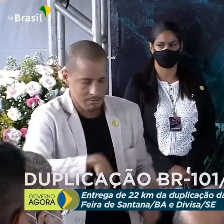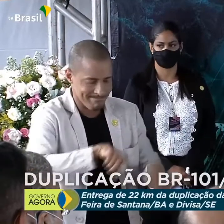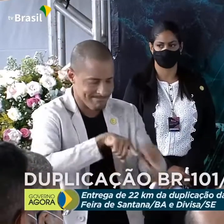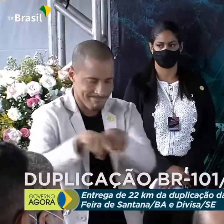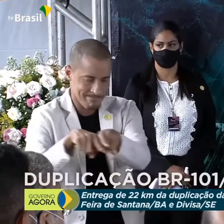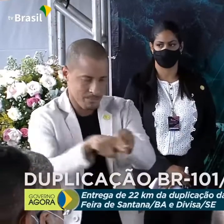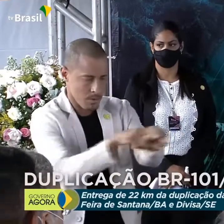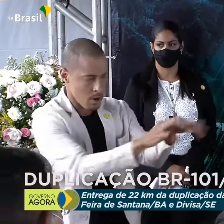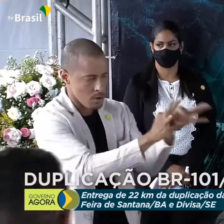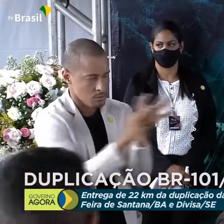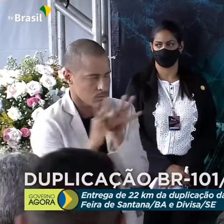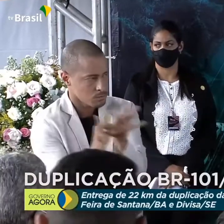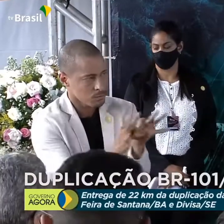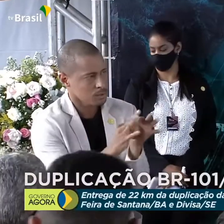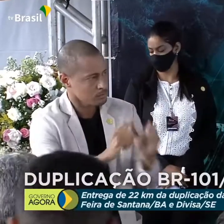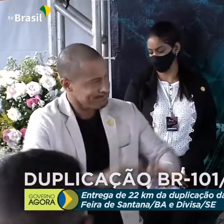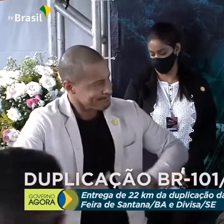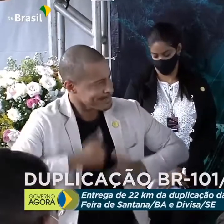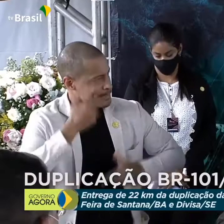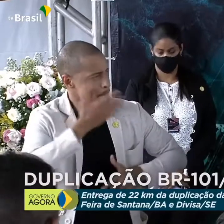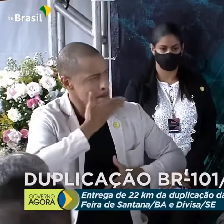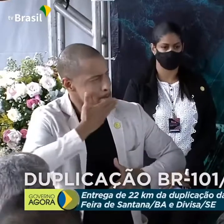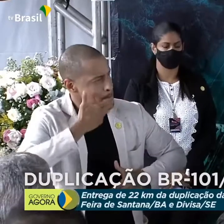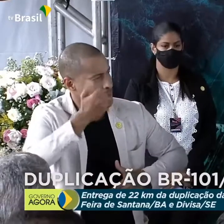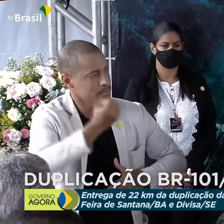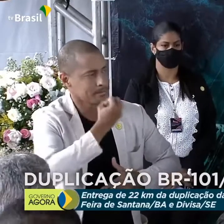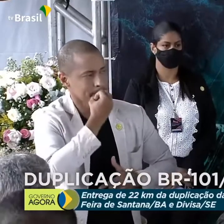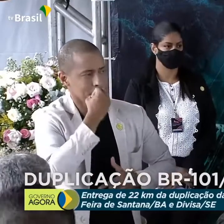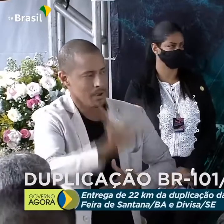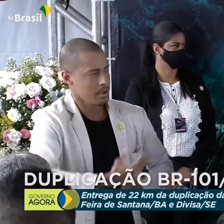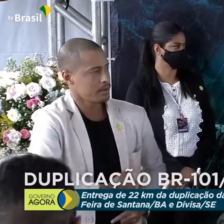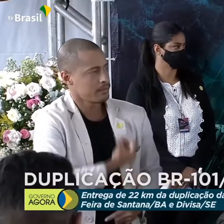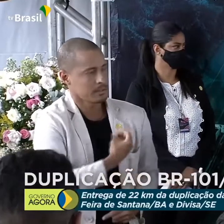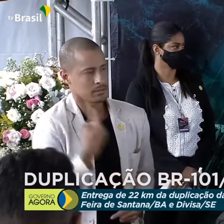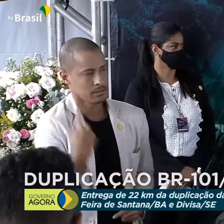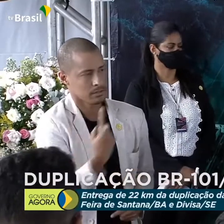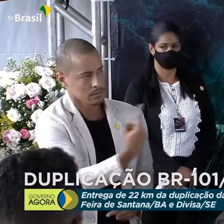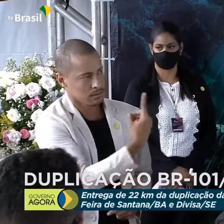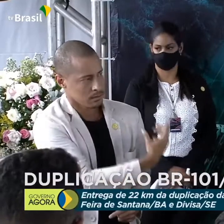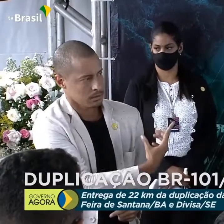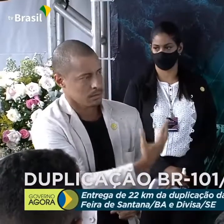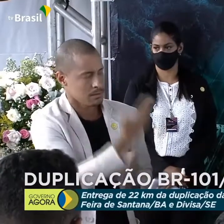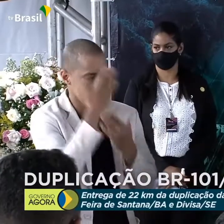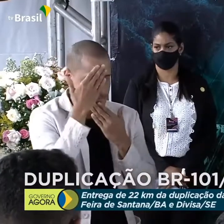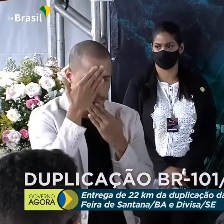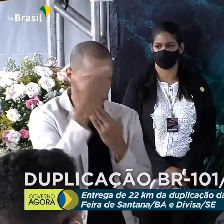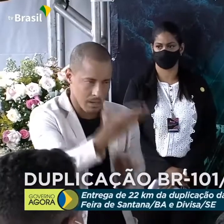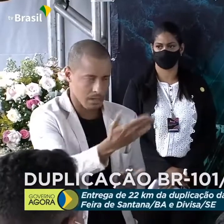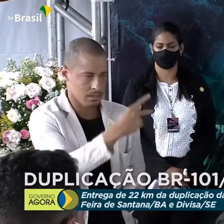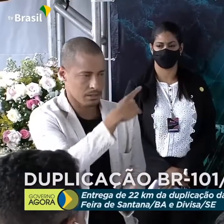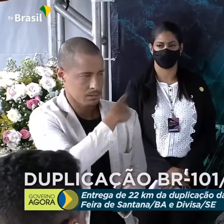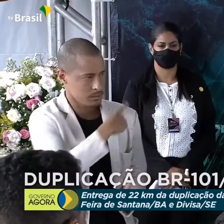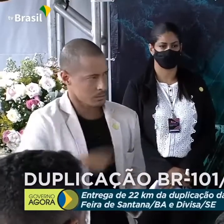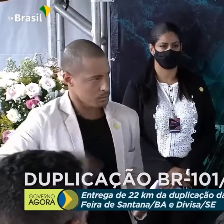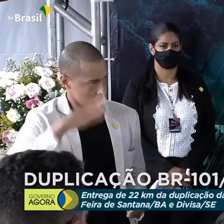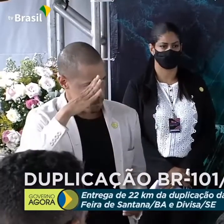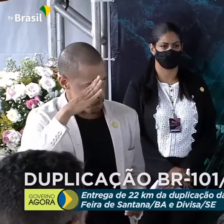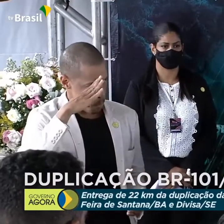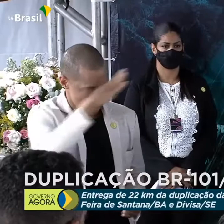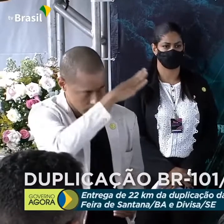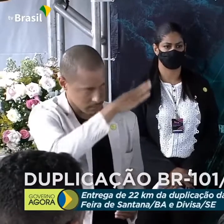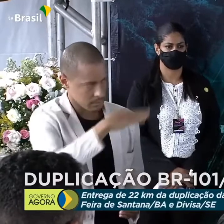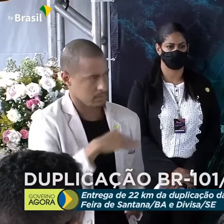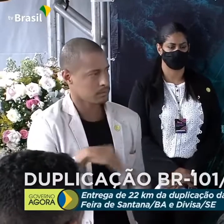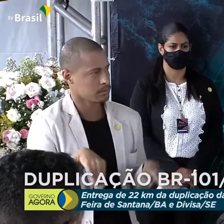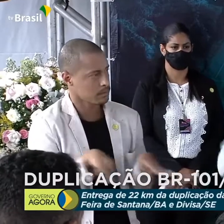lutando pelo benefício e pela melhoria de qualidade nossa vida, do nosso povo. Muito obrigado, presidente Bolsonaro. Muito